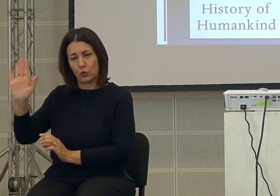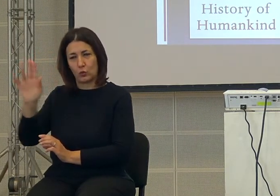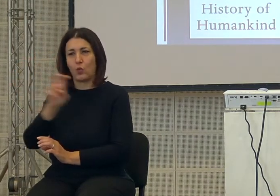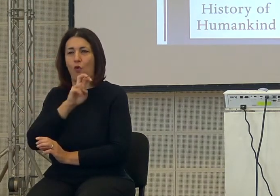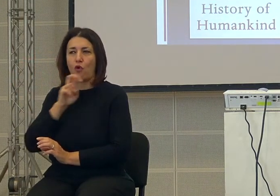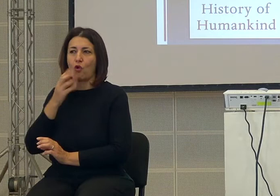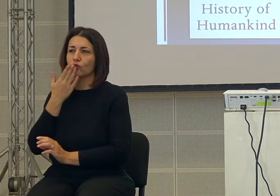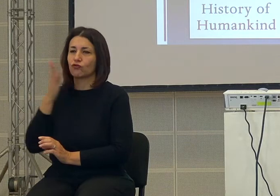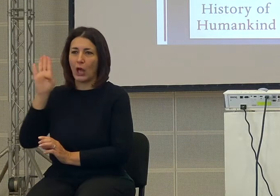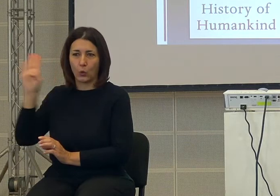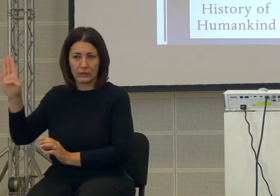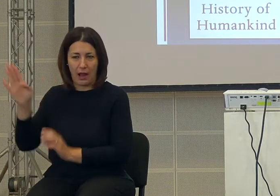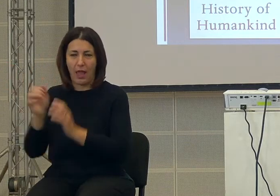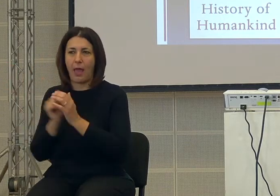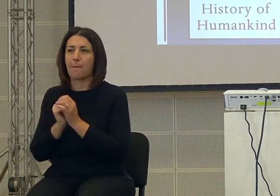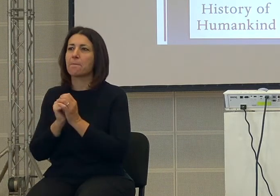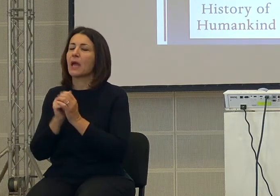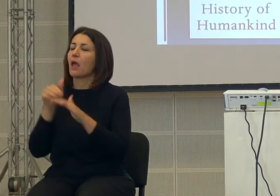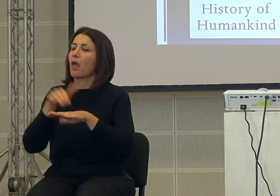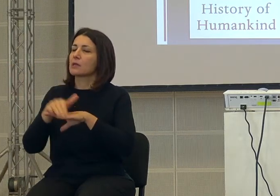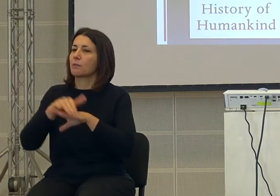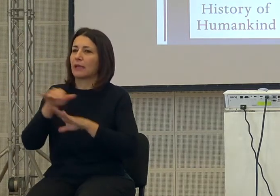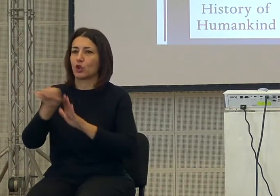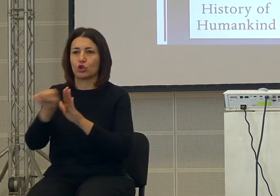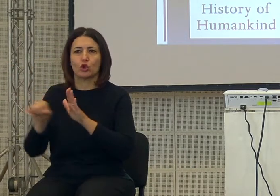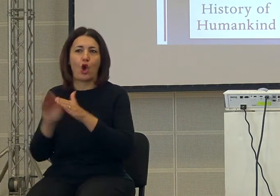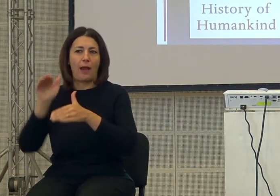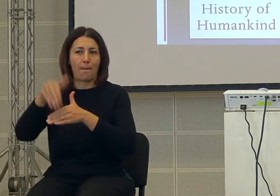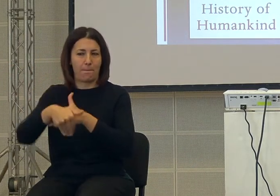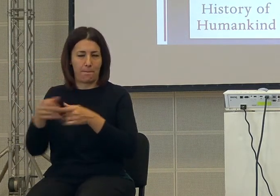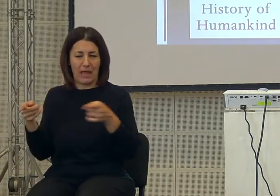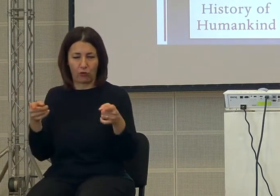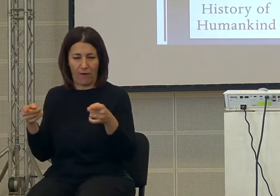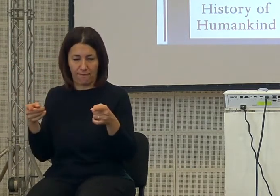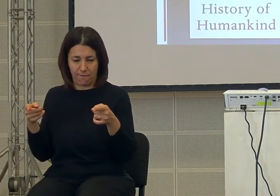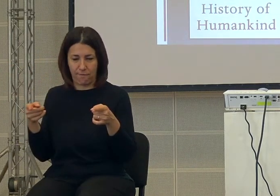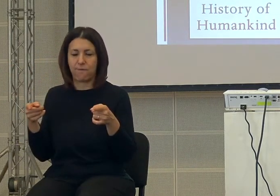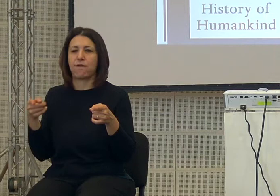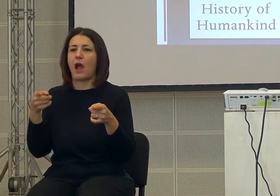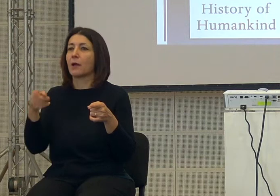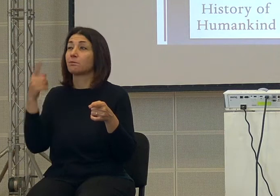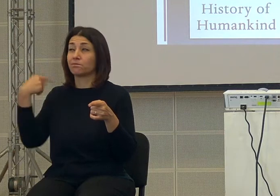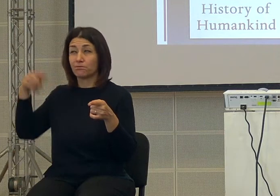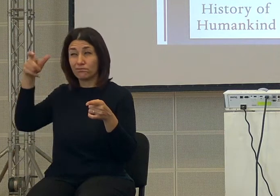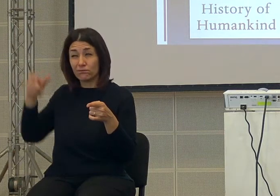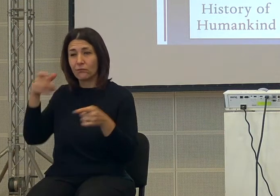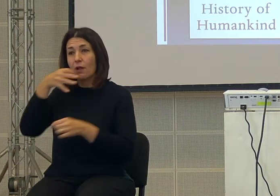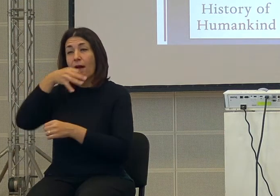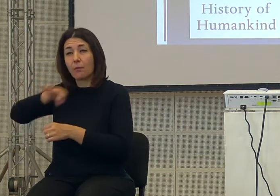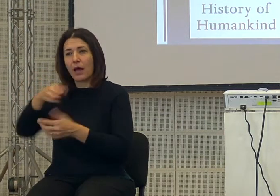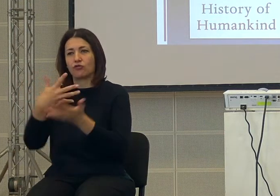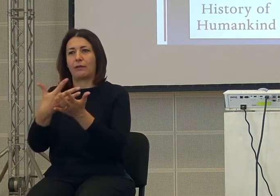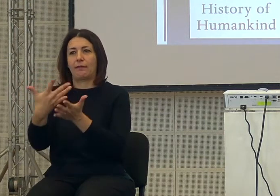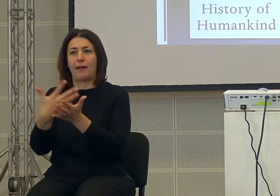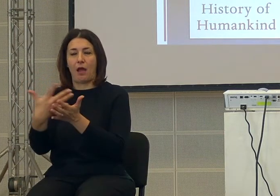Gerusalemme, poi è laureato anche Oxford, è un esperto di storia medievale, però è capace di raccontare